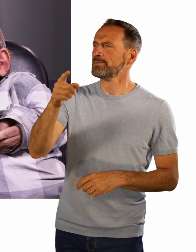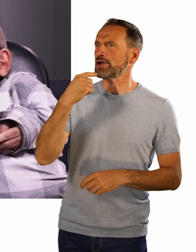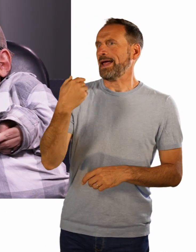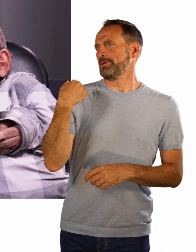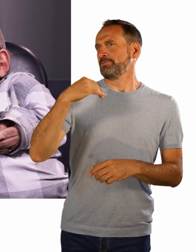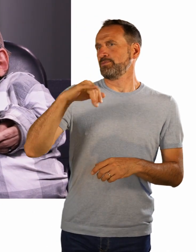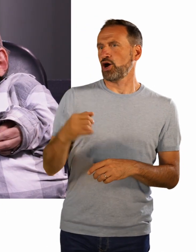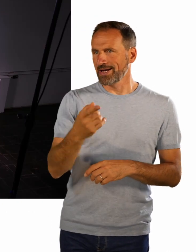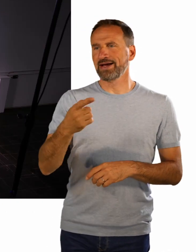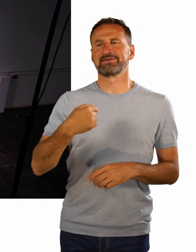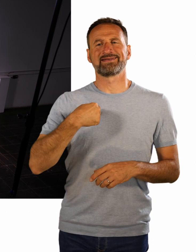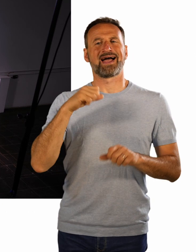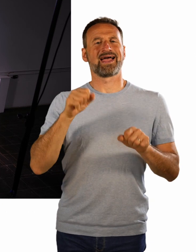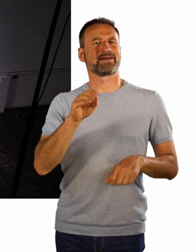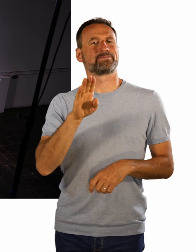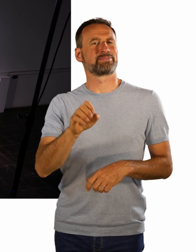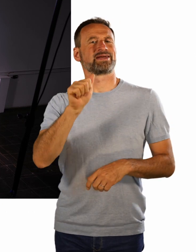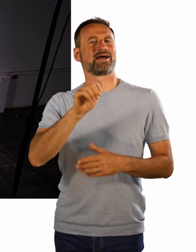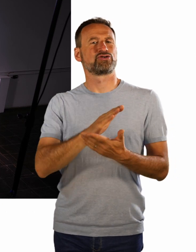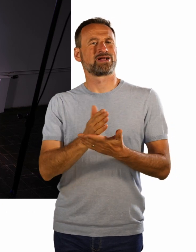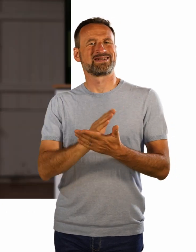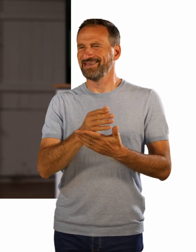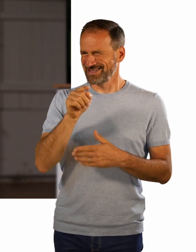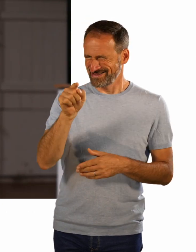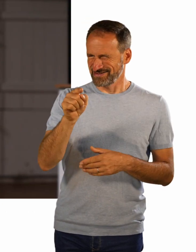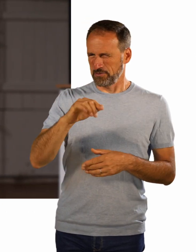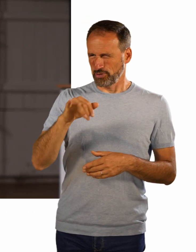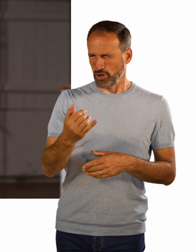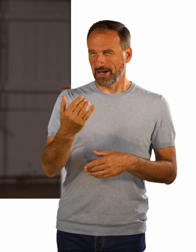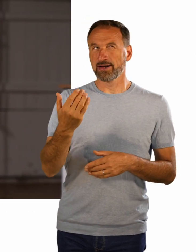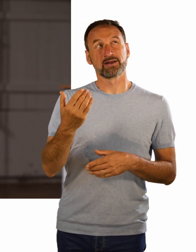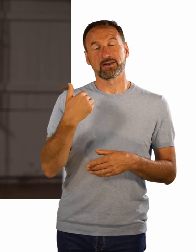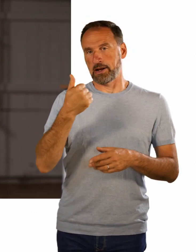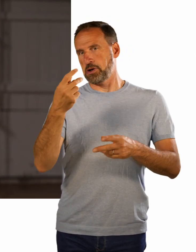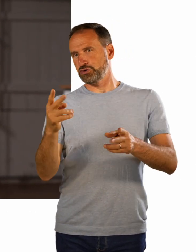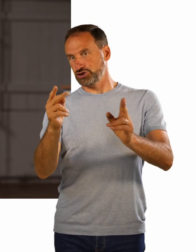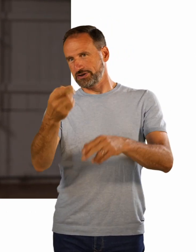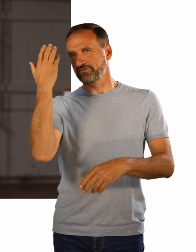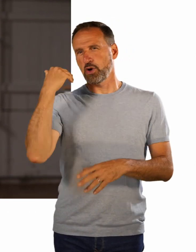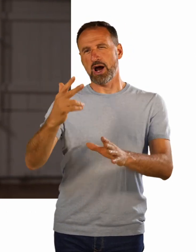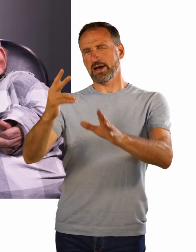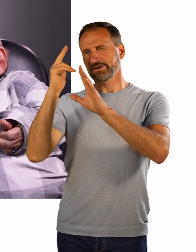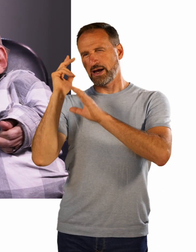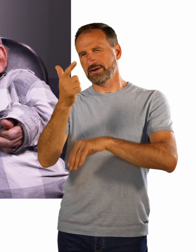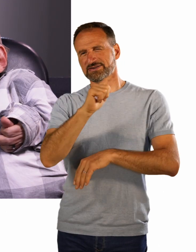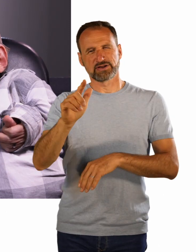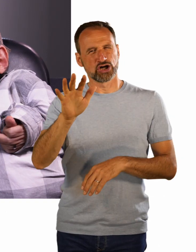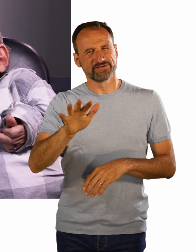Sängerin, Schauspielerin. Und da schauen wir uns mal einen Ausbild an. Acht Jahre her, 2015. Das heißt This Place